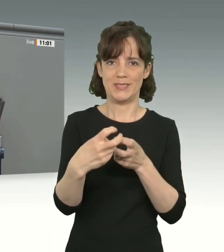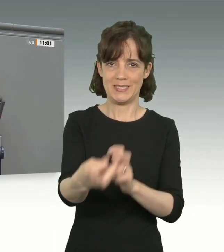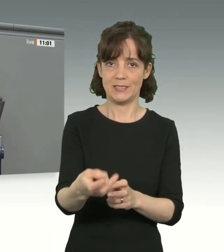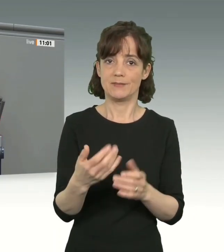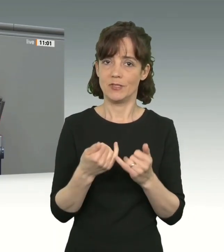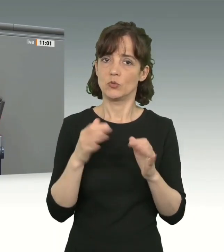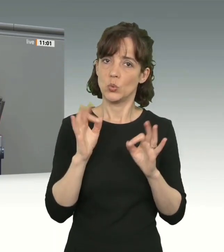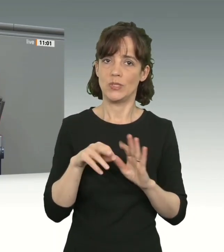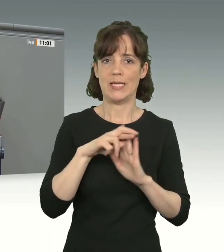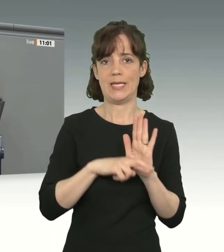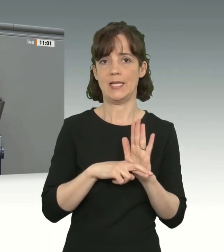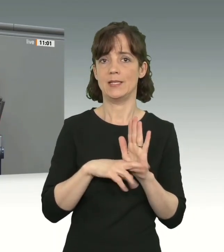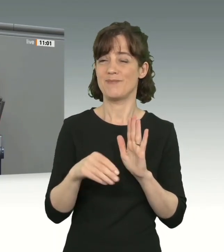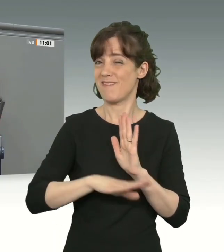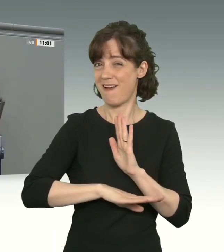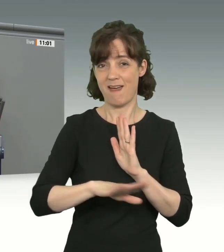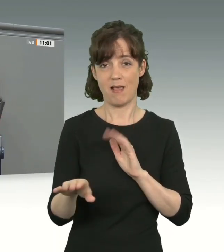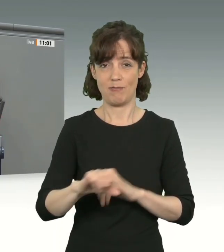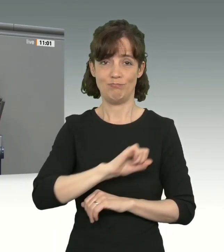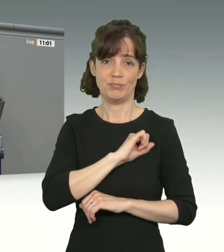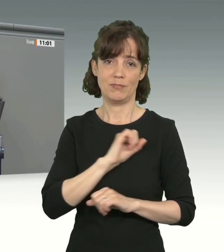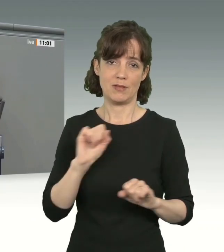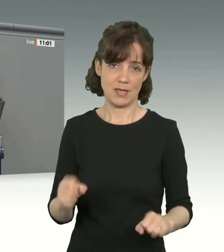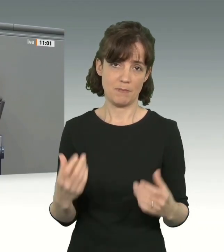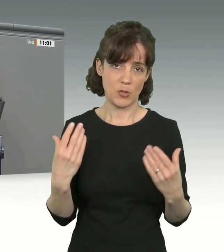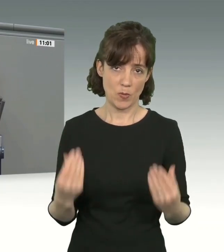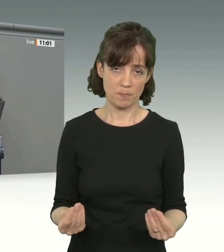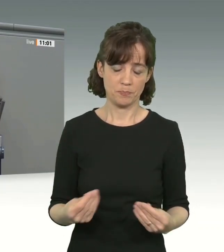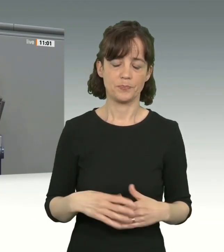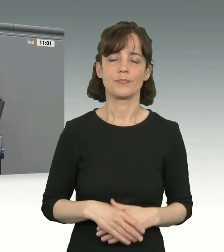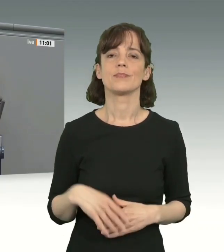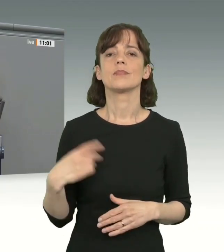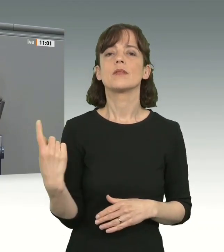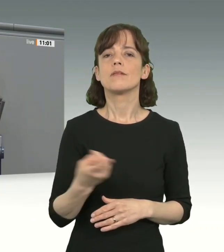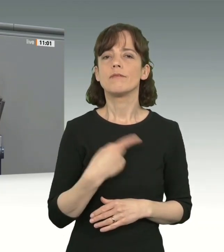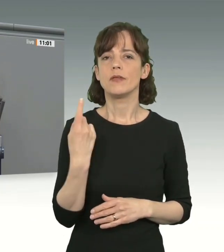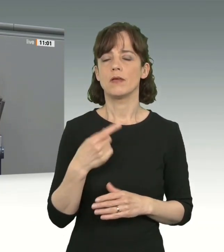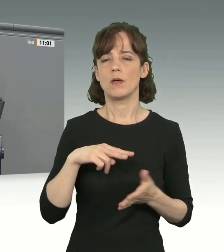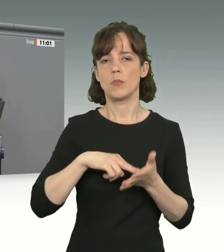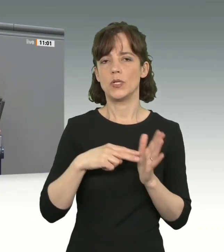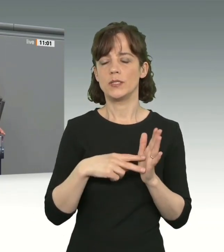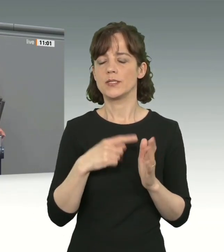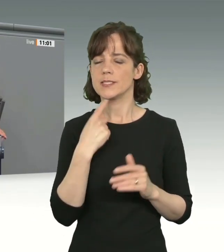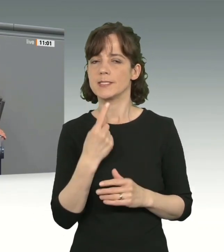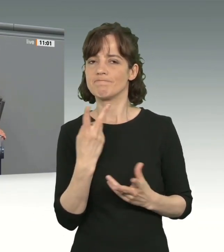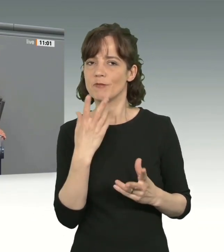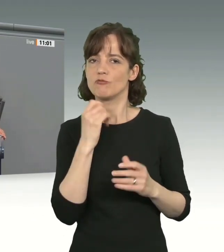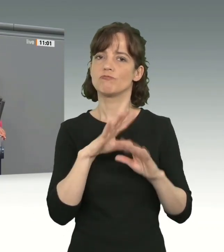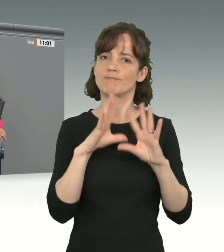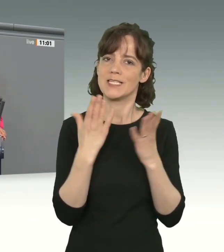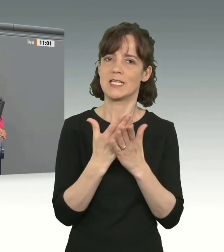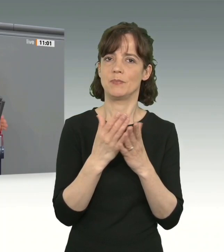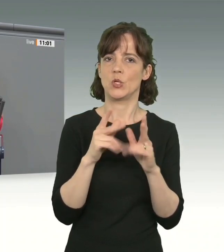guten Regeln, damit alle davon profitieren. Dabei liegt unserer Politik ein ausgewogenes Gesamtkonzept zugrunde.